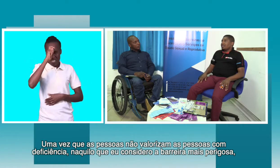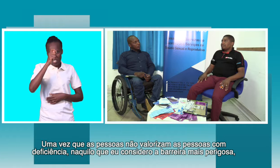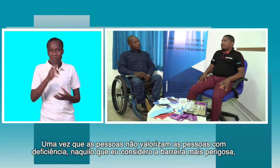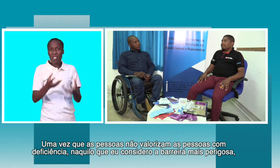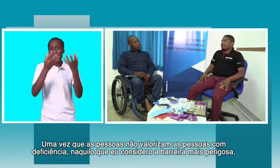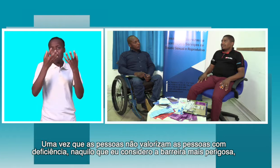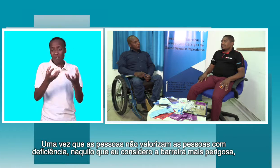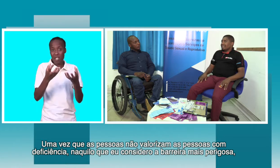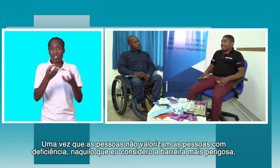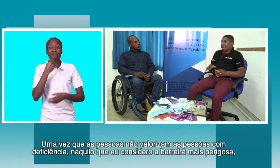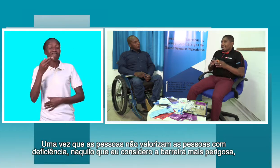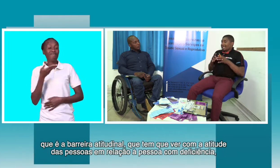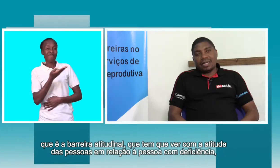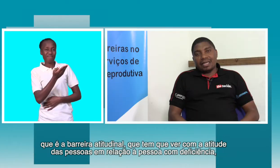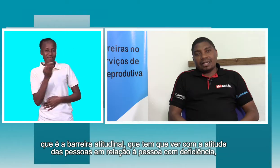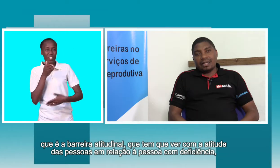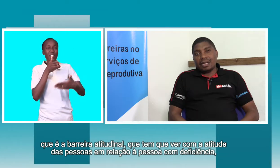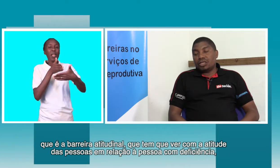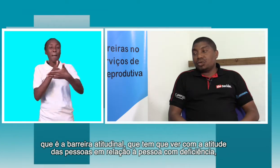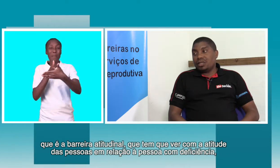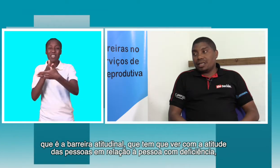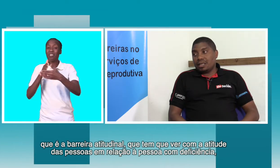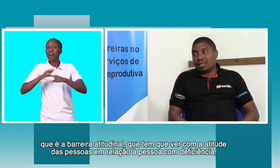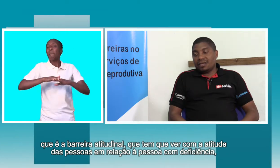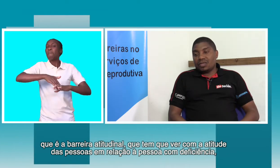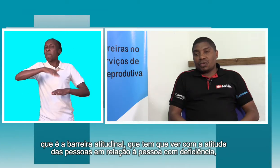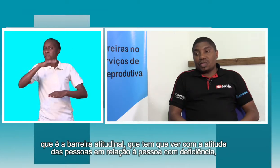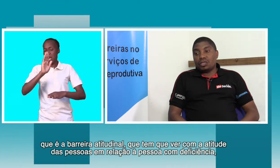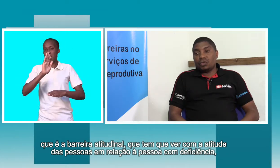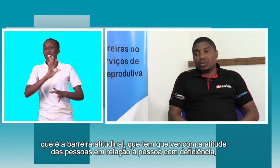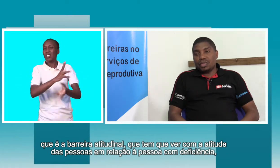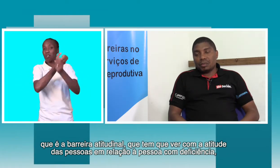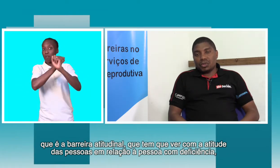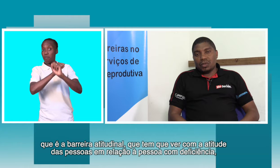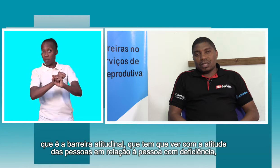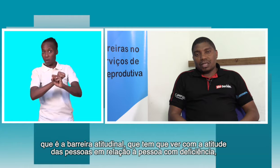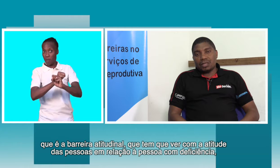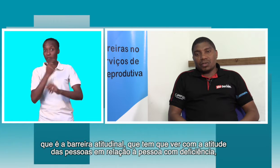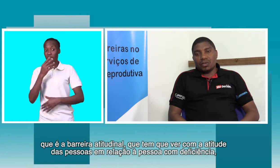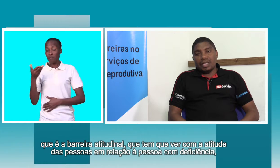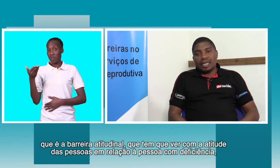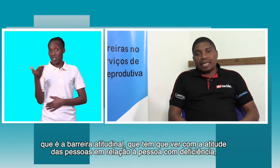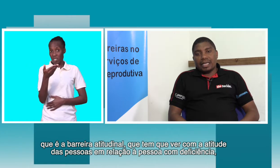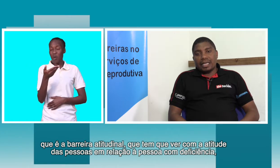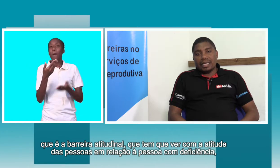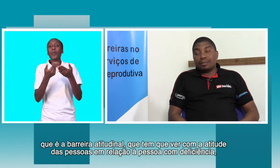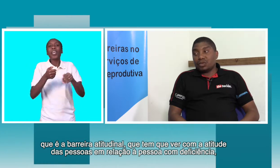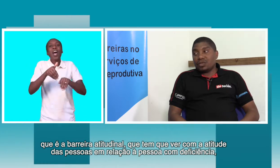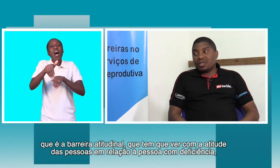perigosa, que é a barreira atitudinal, que tem a ver com a atitude das pessoas em relação à pessoa com